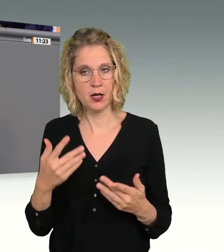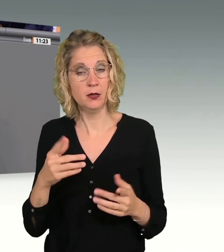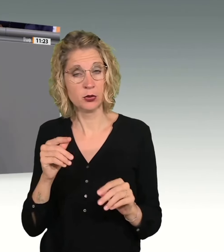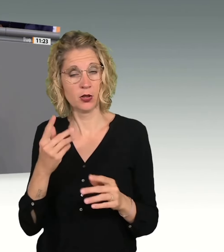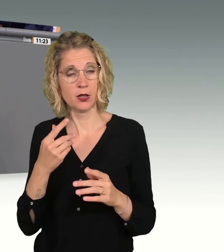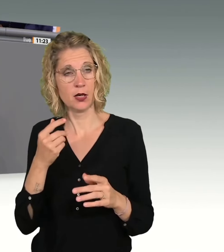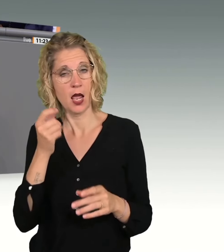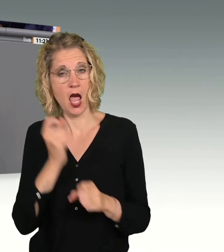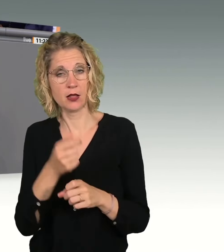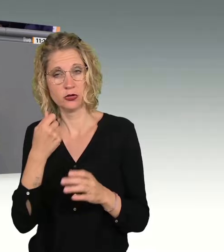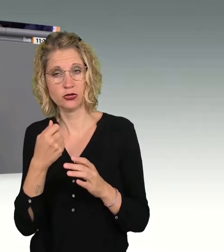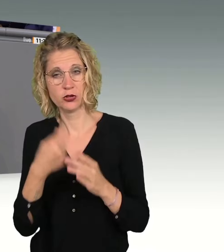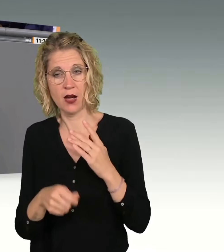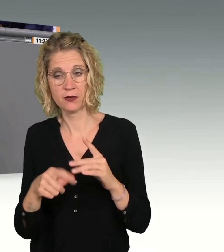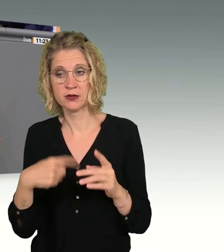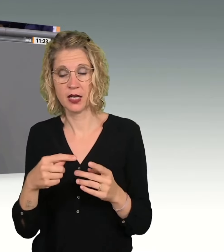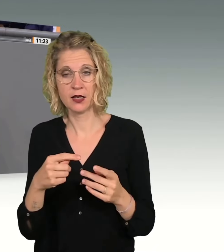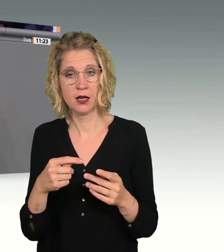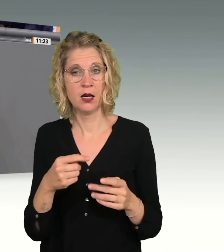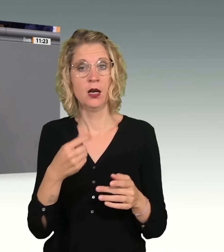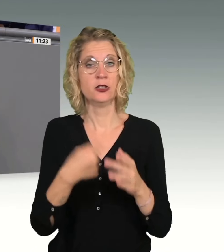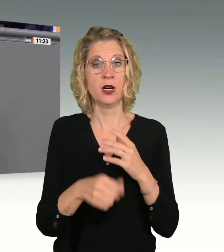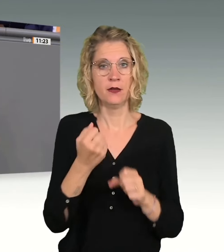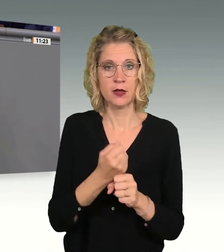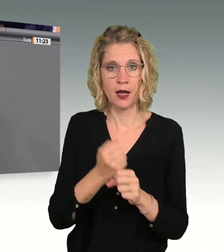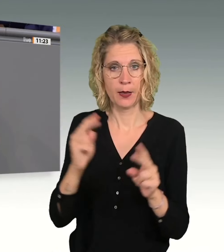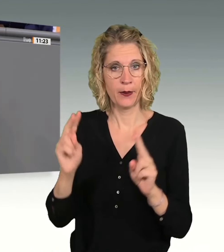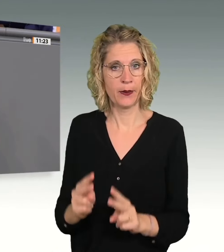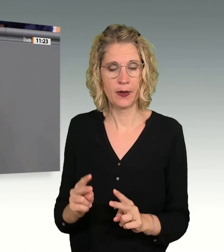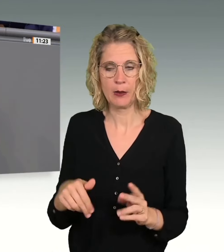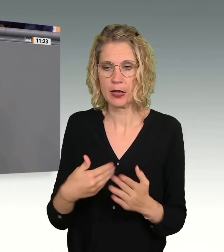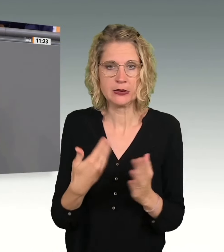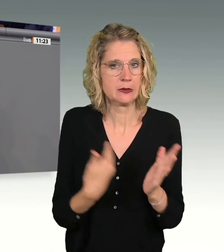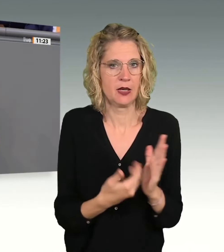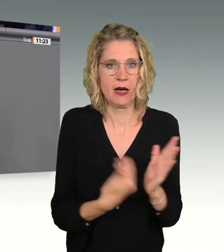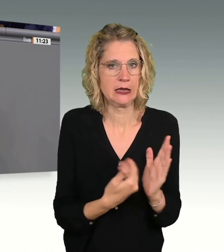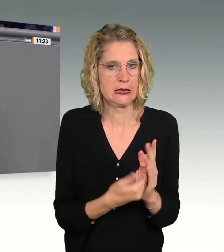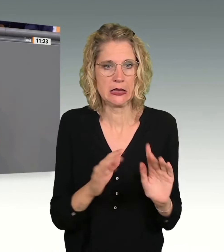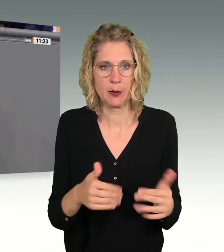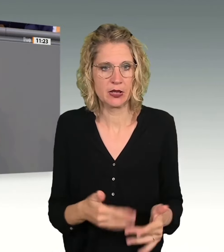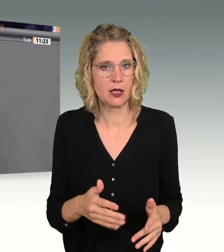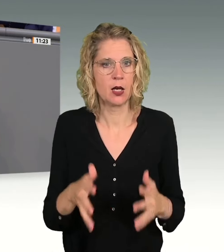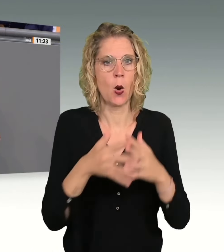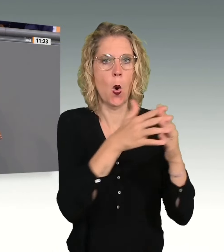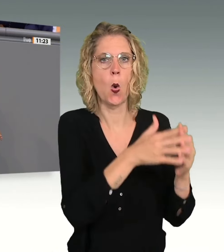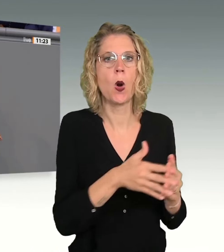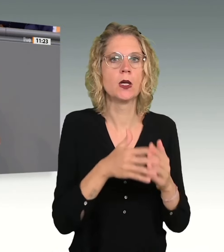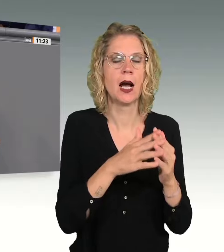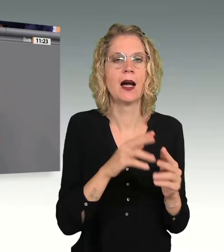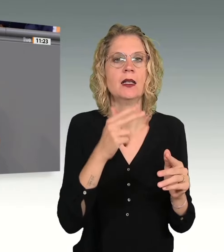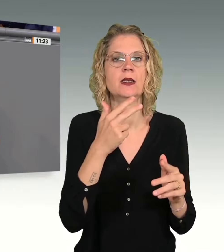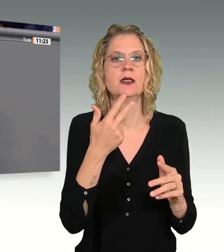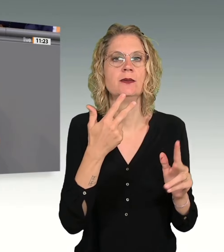gute Evidenz. Sonst hätten vielleicht auch die USA mit ihrem Three-Strikes-Gesetz und der